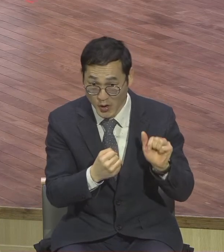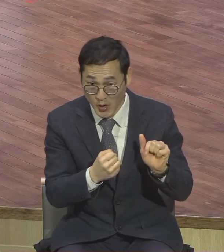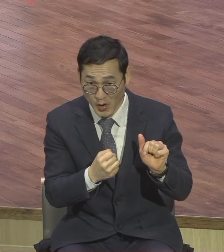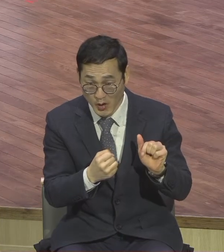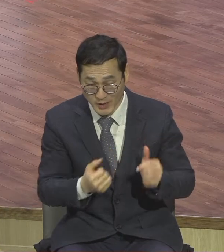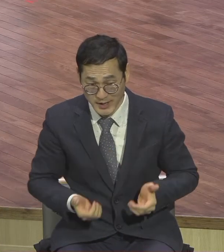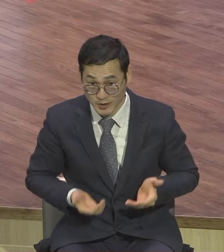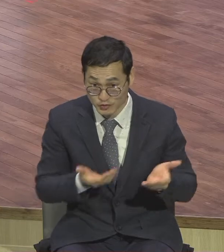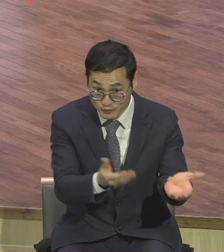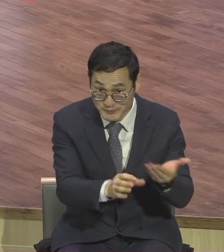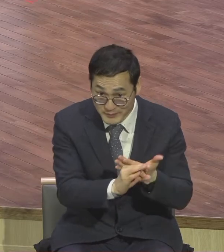힘이 있기 때문에